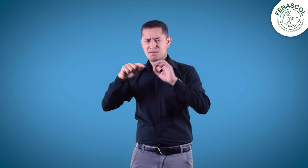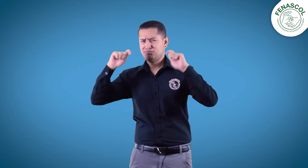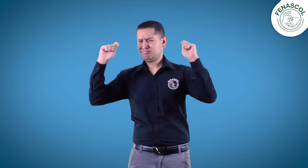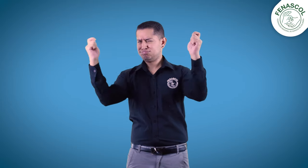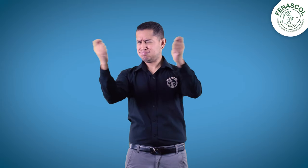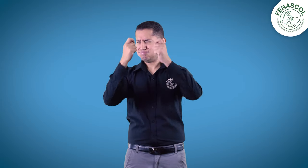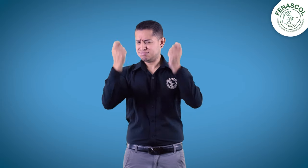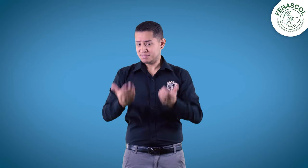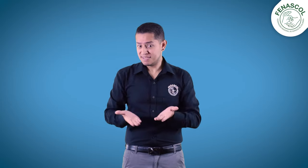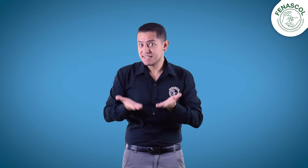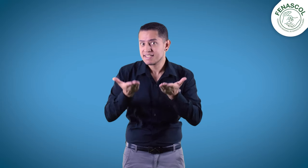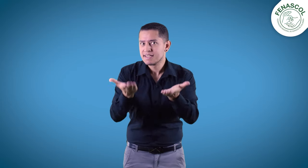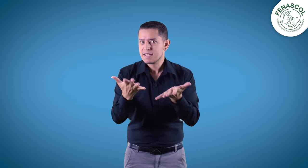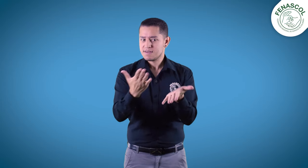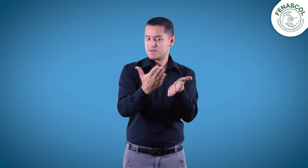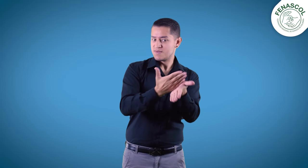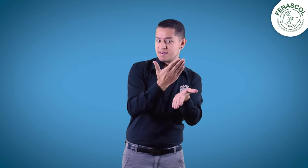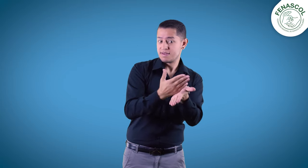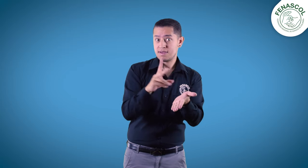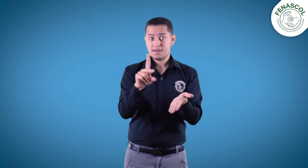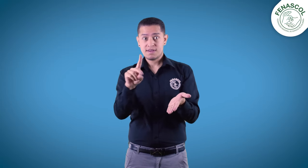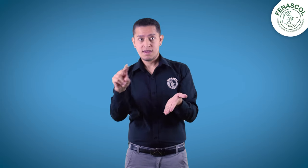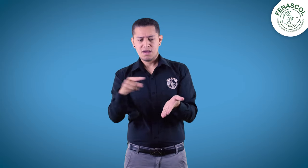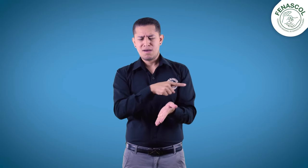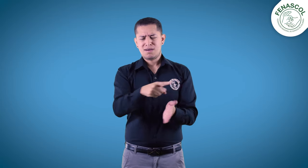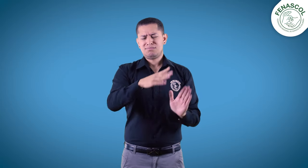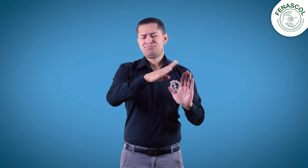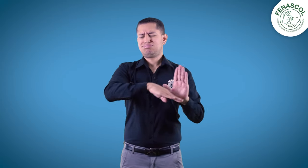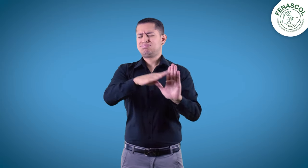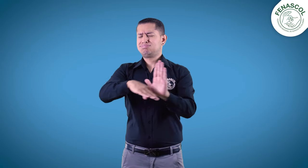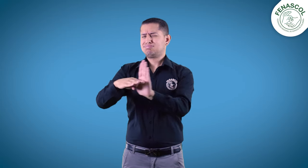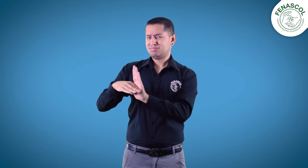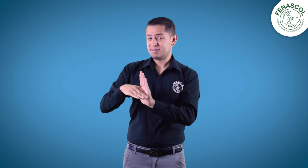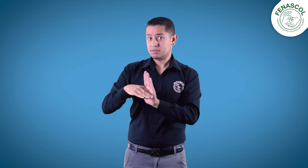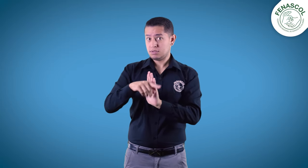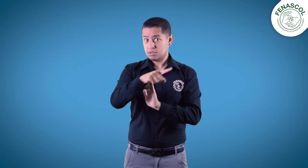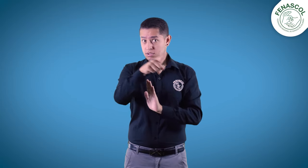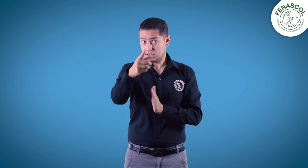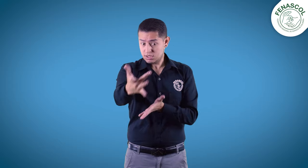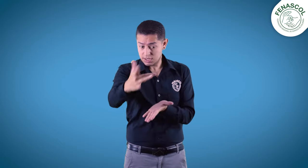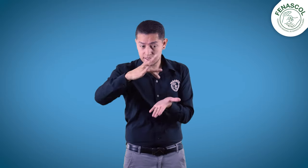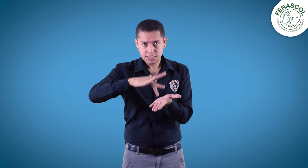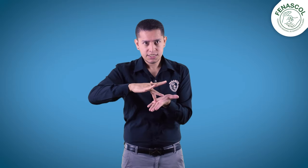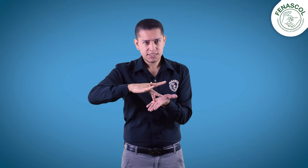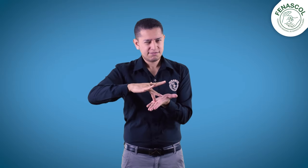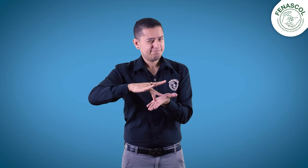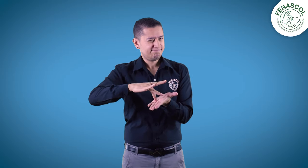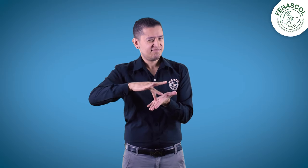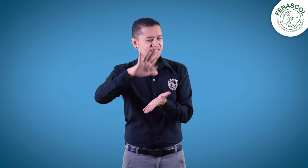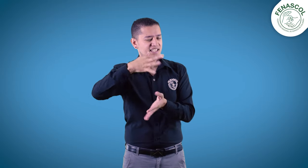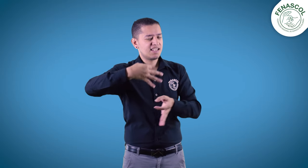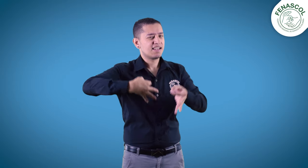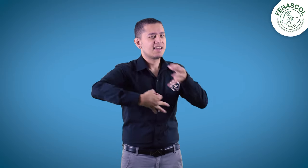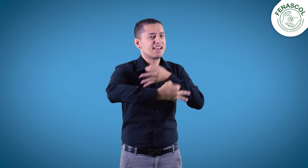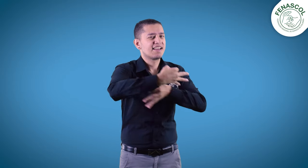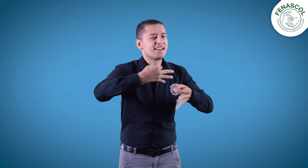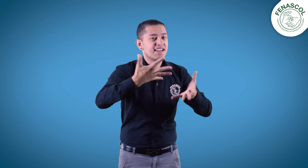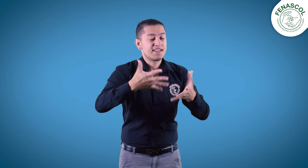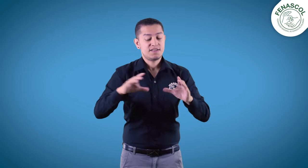la oferta de este material entre libros y DVDs a bajo costo y no es necesario que vengan a Fenasco por nuestro